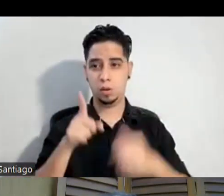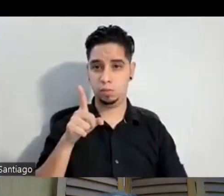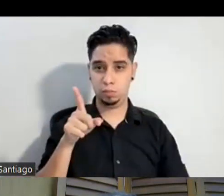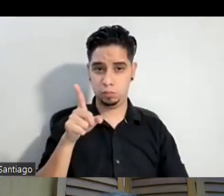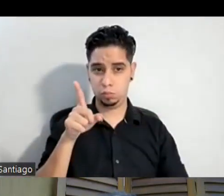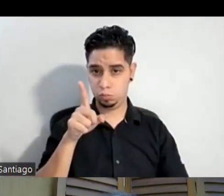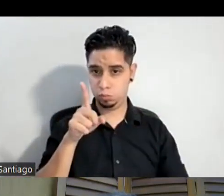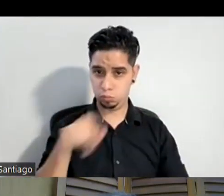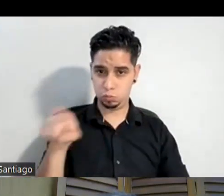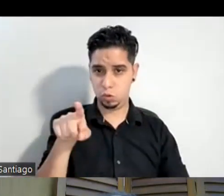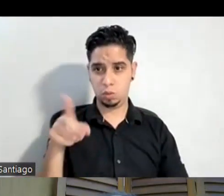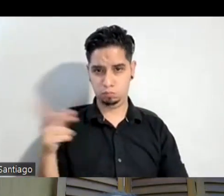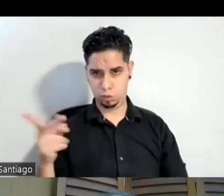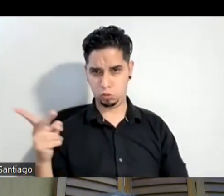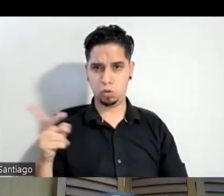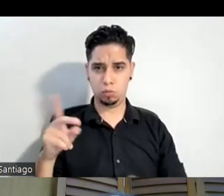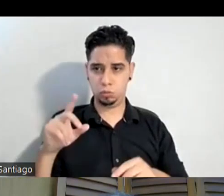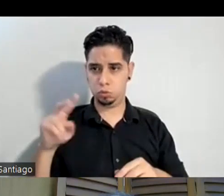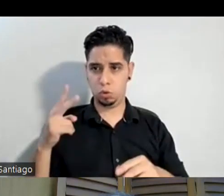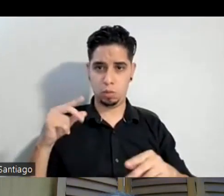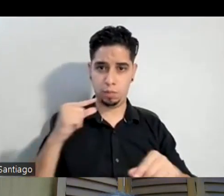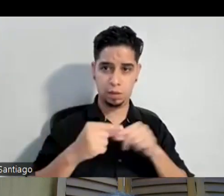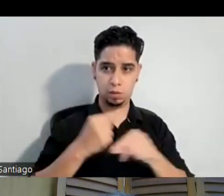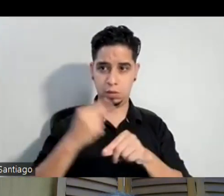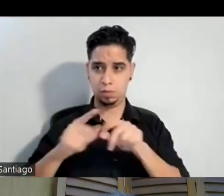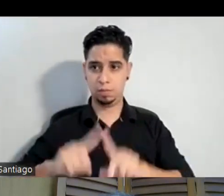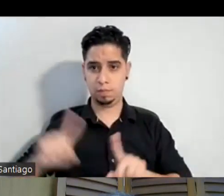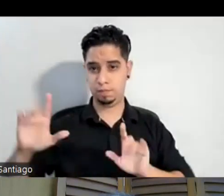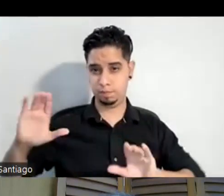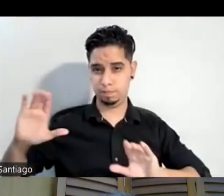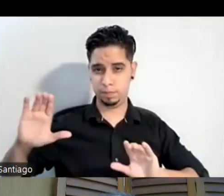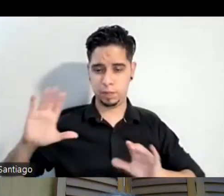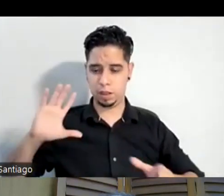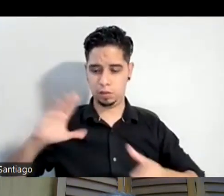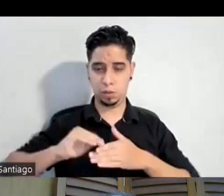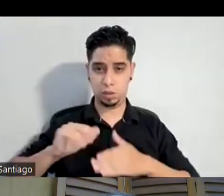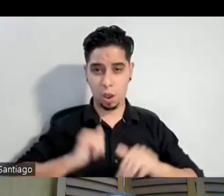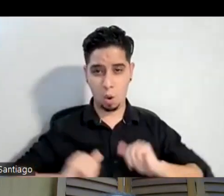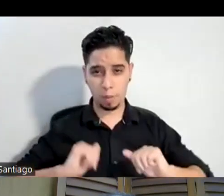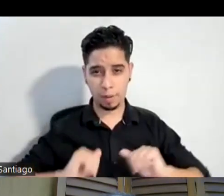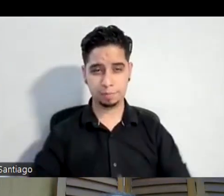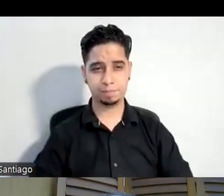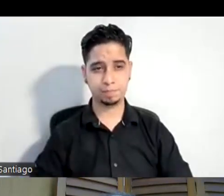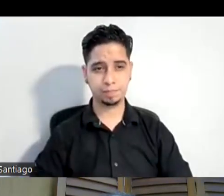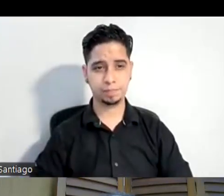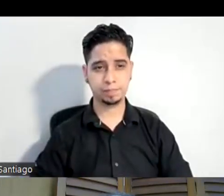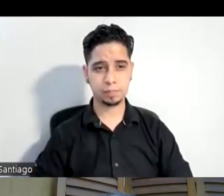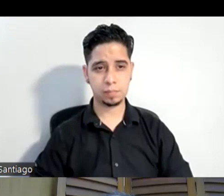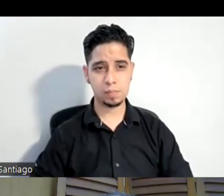generaciones distintas están en esta pieza lo que pasa es que cuando nosotros cogíamos clases